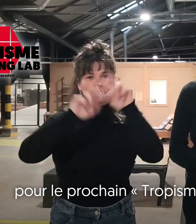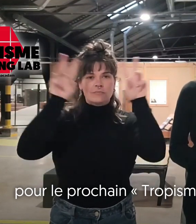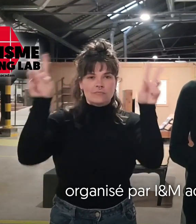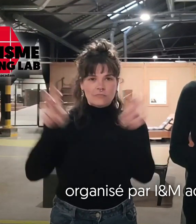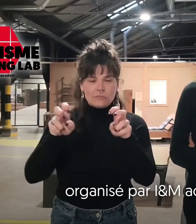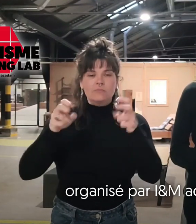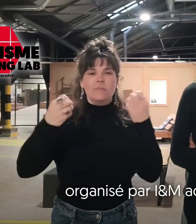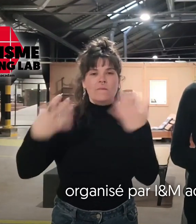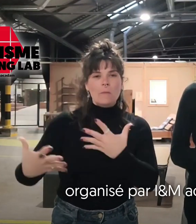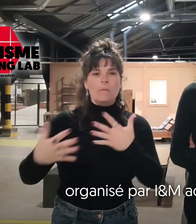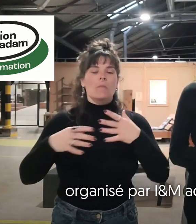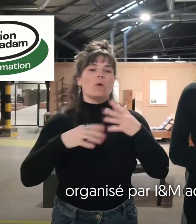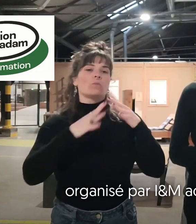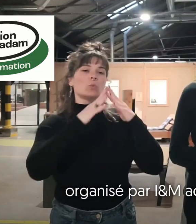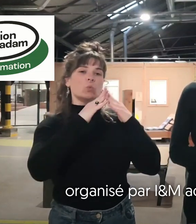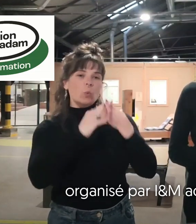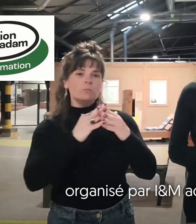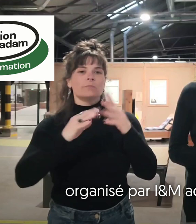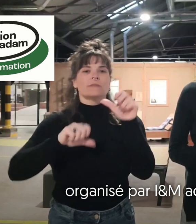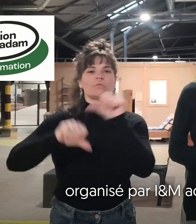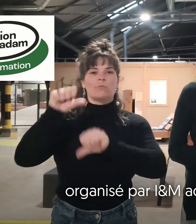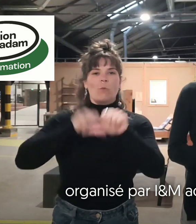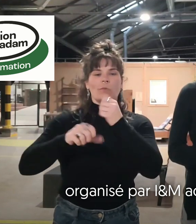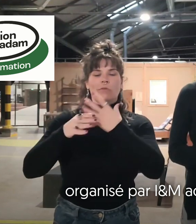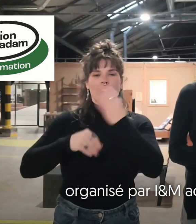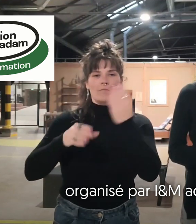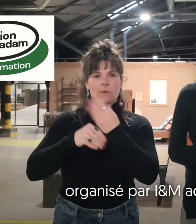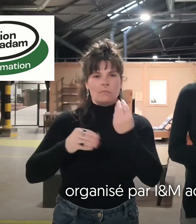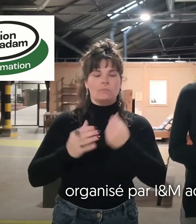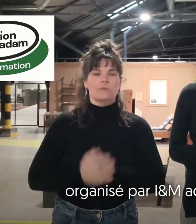Lab, organisé par IM Academy.